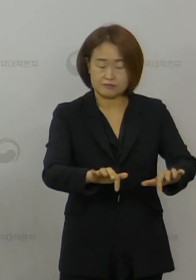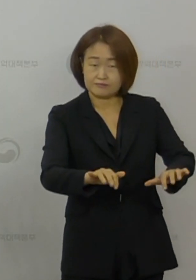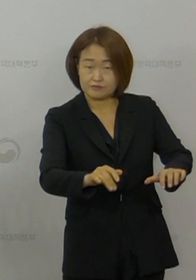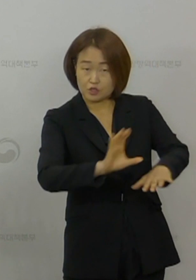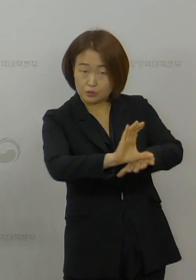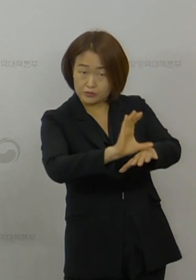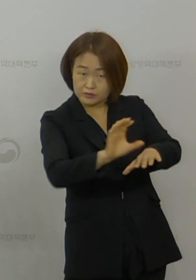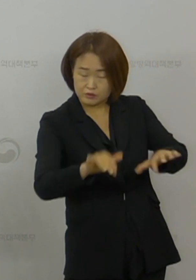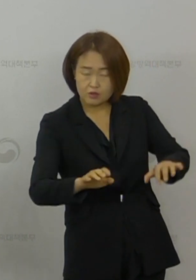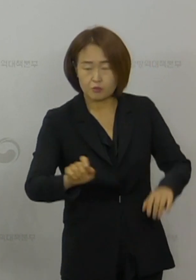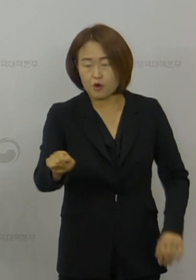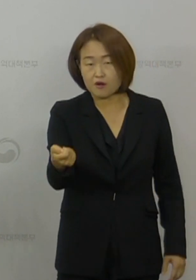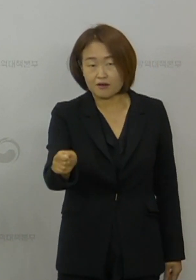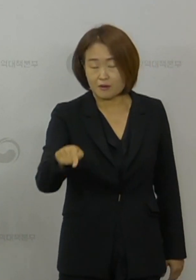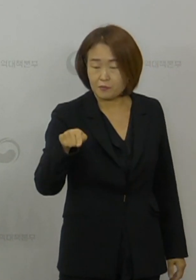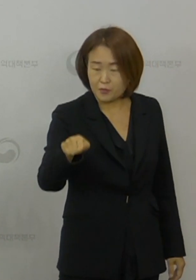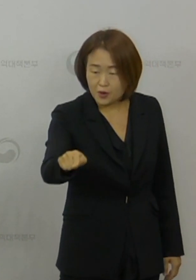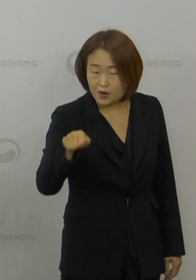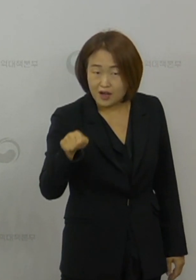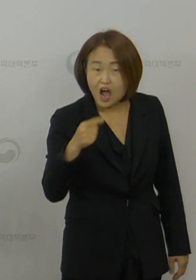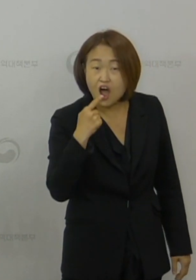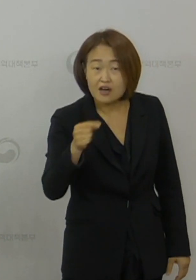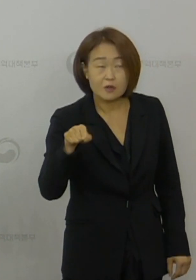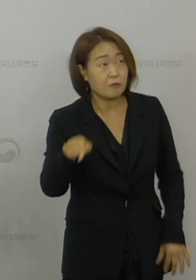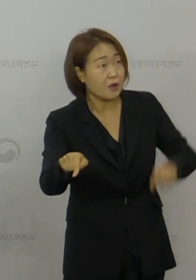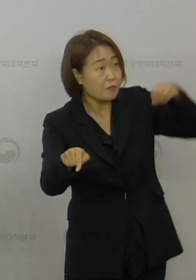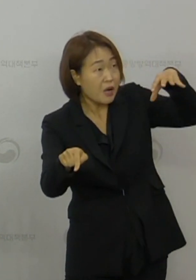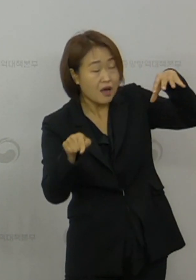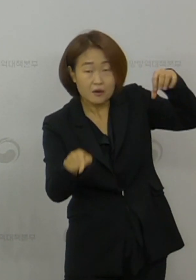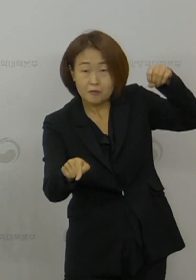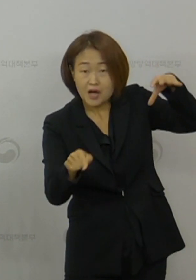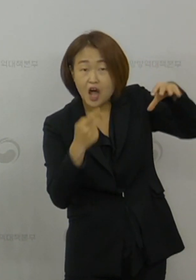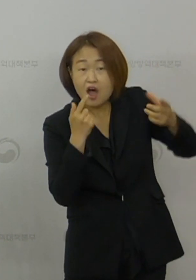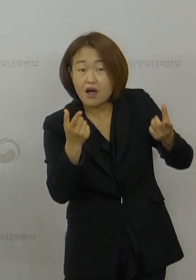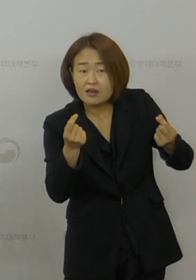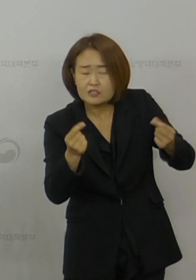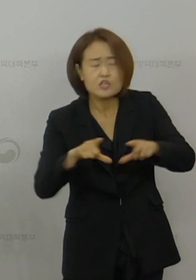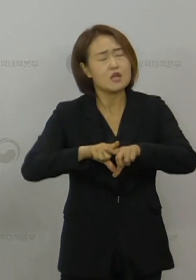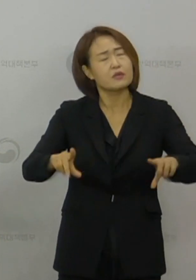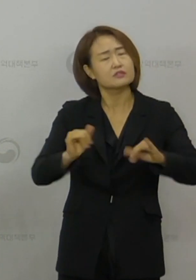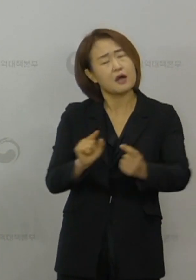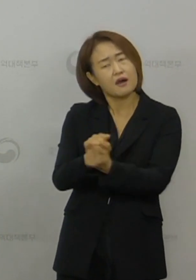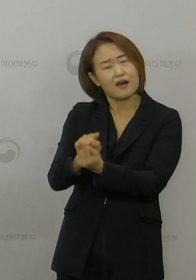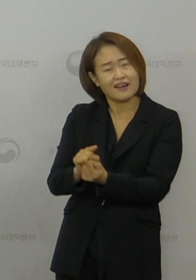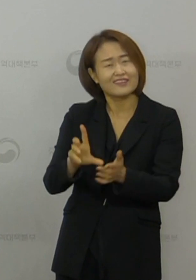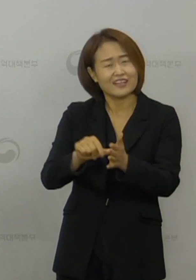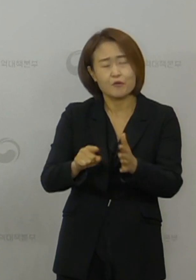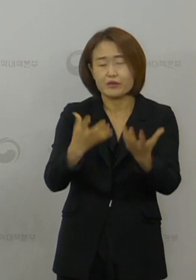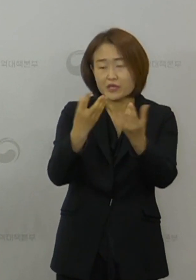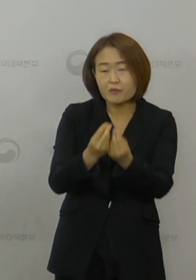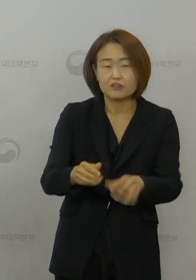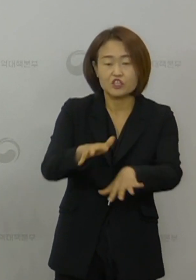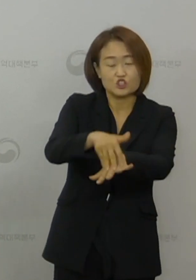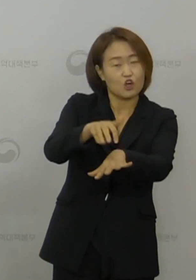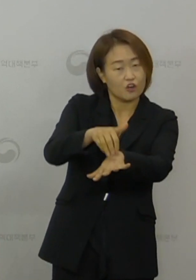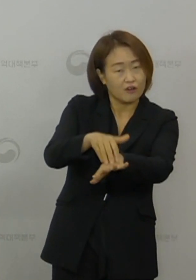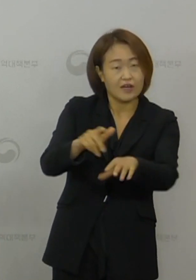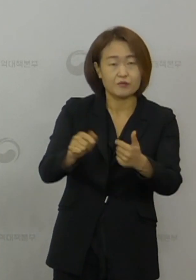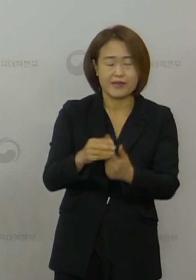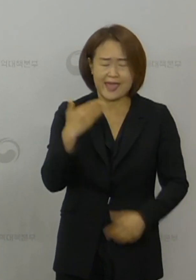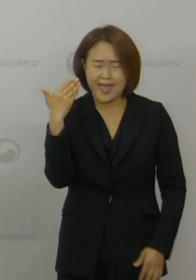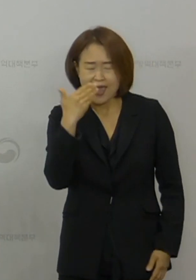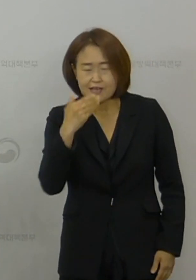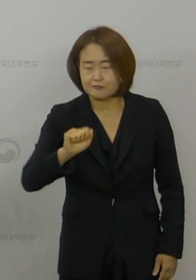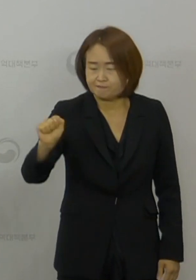또는 스위치와 같이 일반인의 접촉이 잦은 곳을 일회용 천이나 타올 등으로 깨끗이